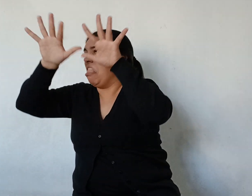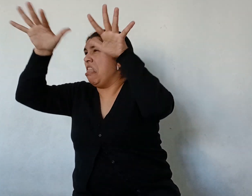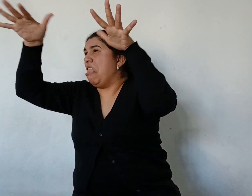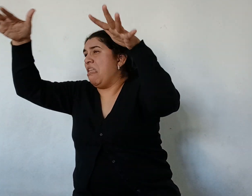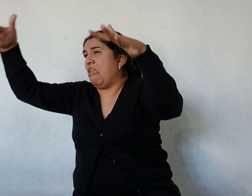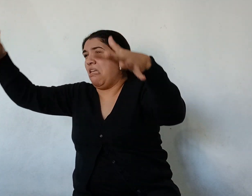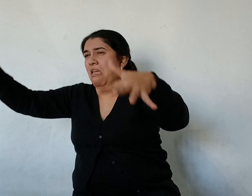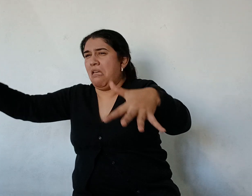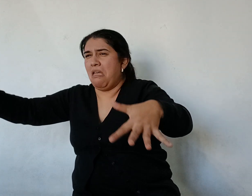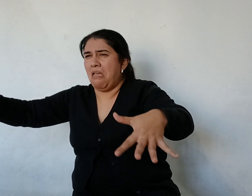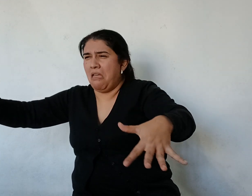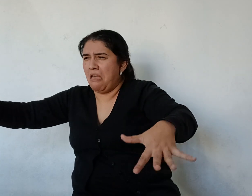Todo